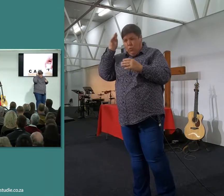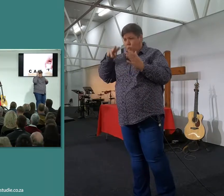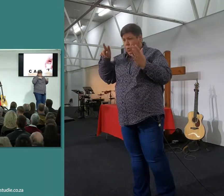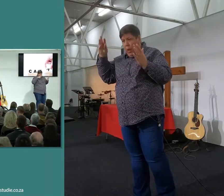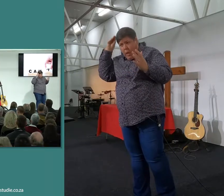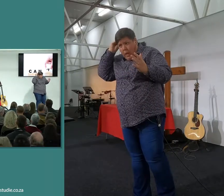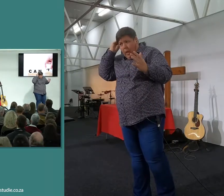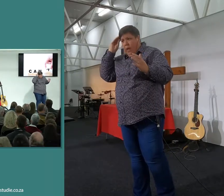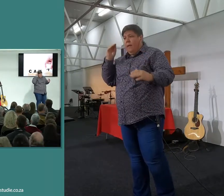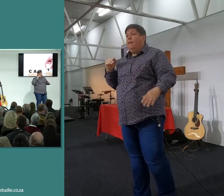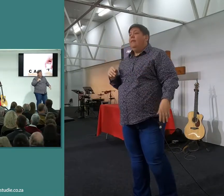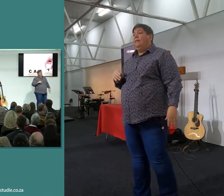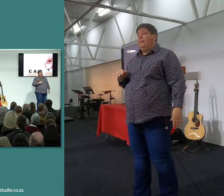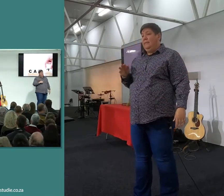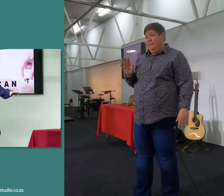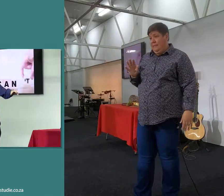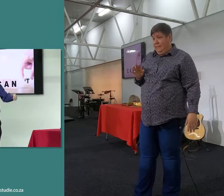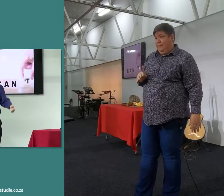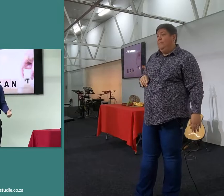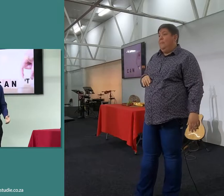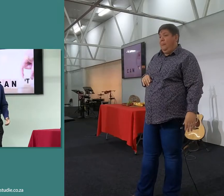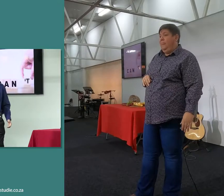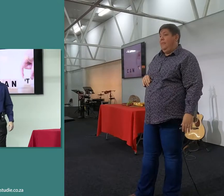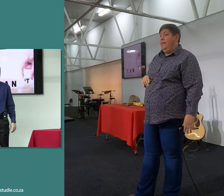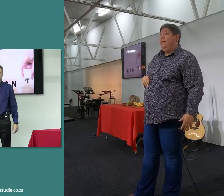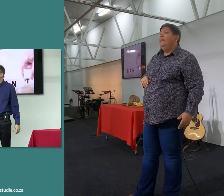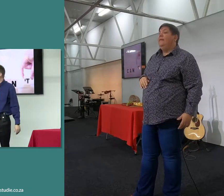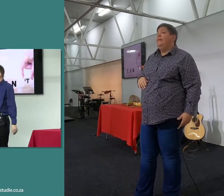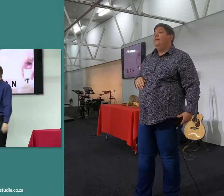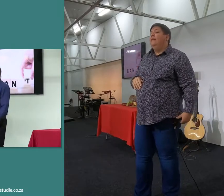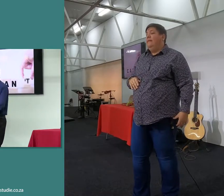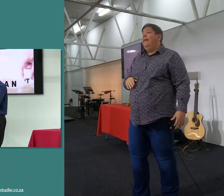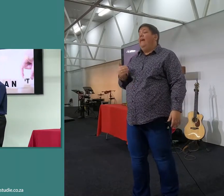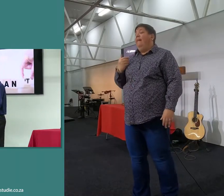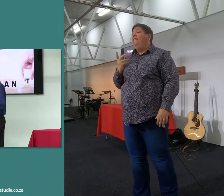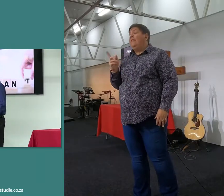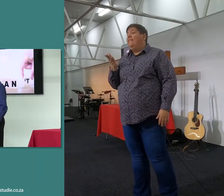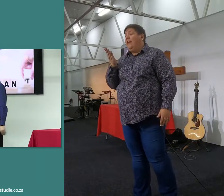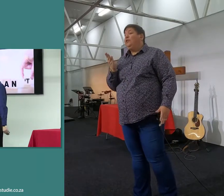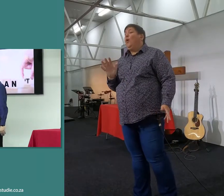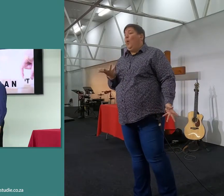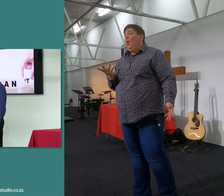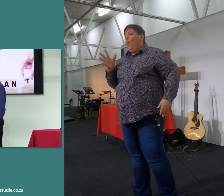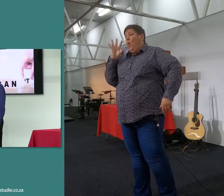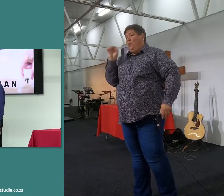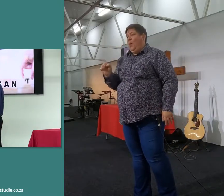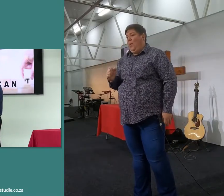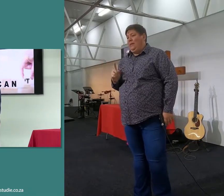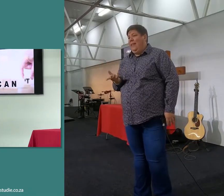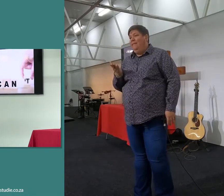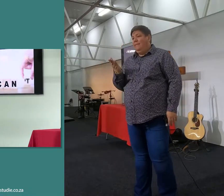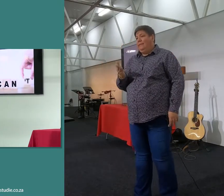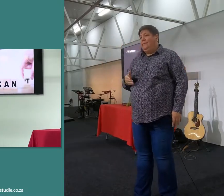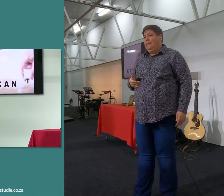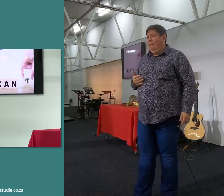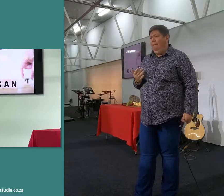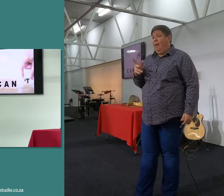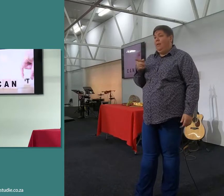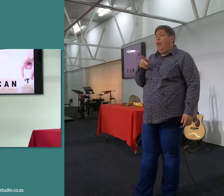he, eerst en sê, jy moet nie sleg voel, want jy sit hier so en jy sê, Johan, ek kan nie die jylle oud-testementen volgerde op sê nie, wie kan nie dit doen nie, tenminstens nie dit doen